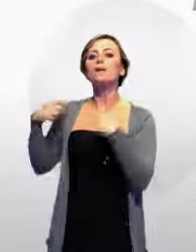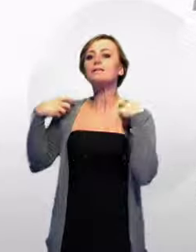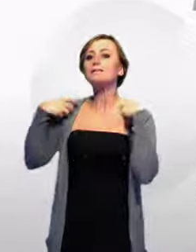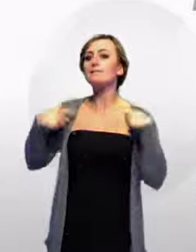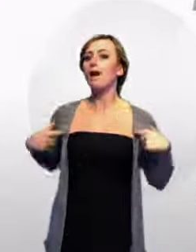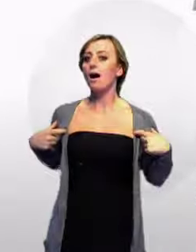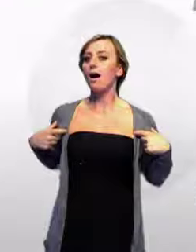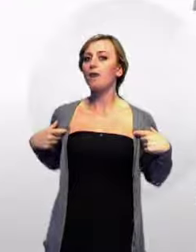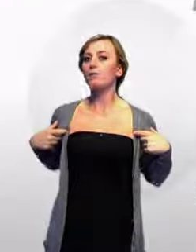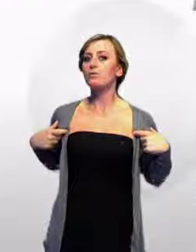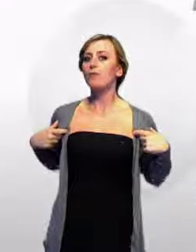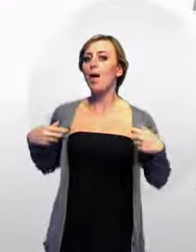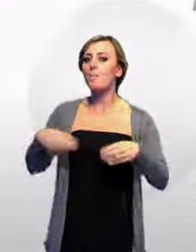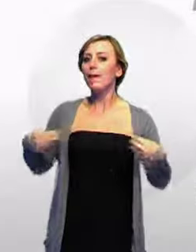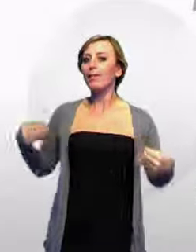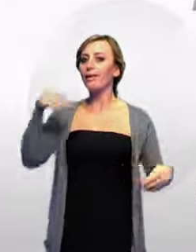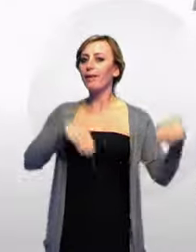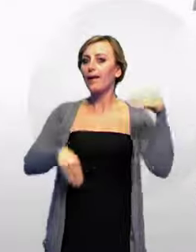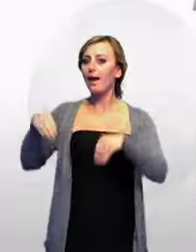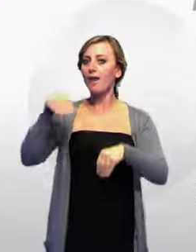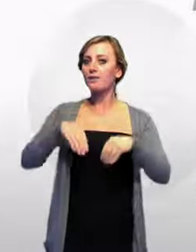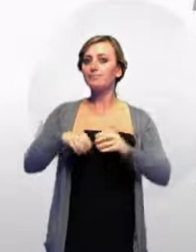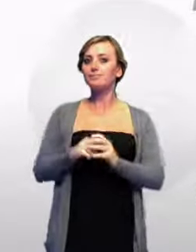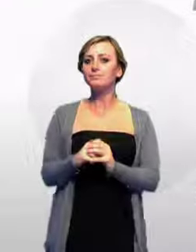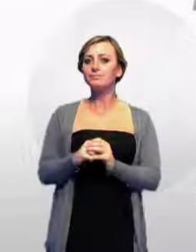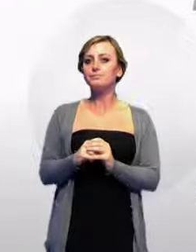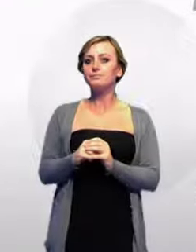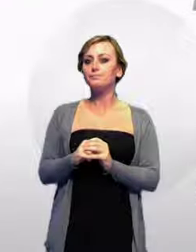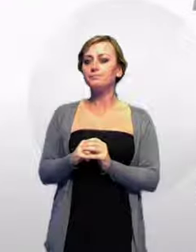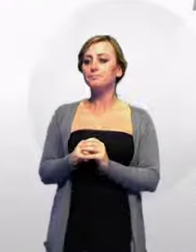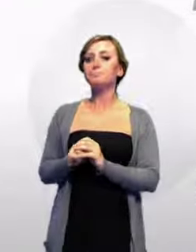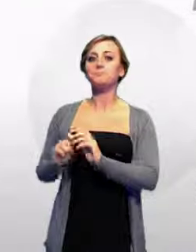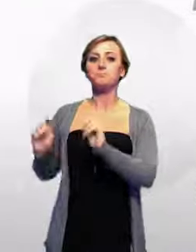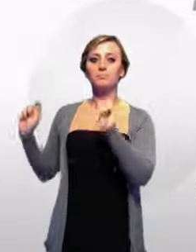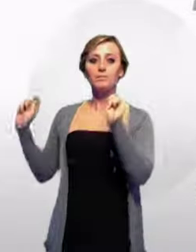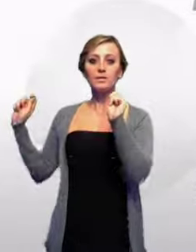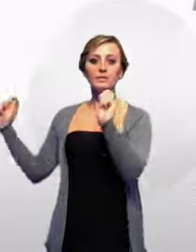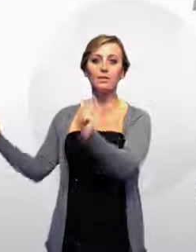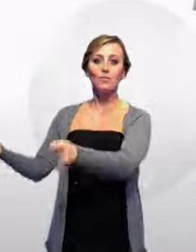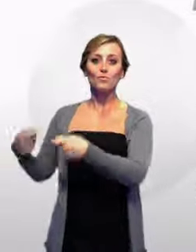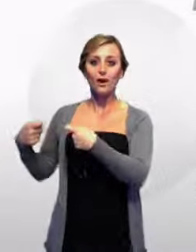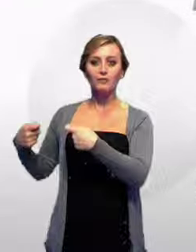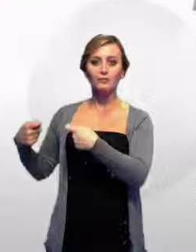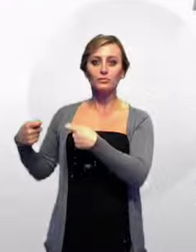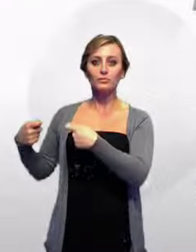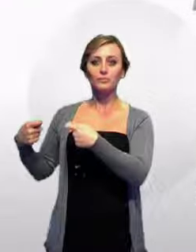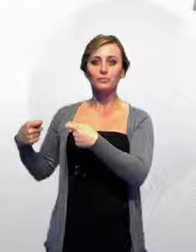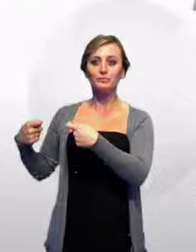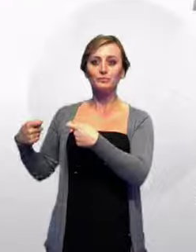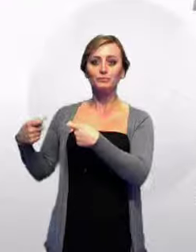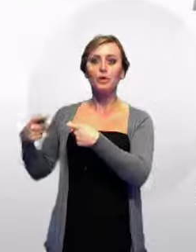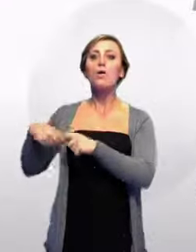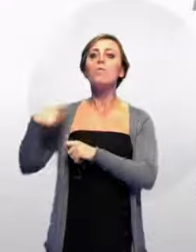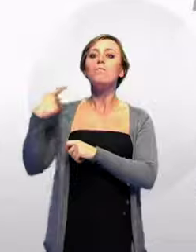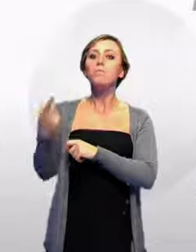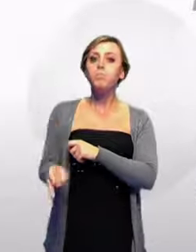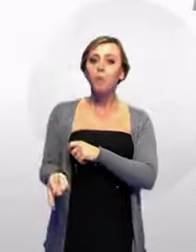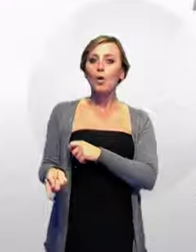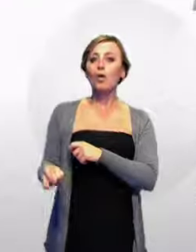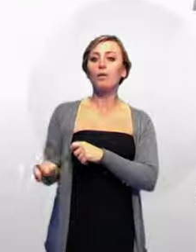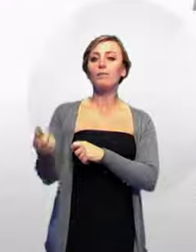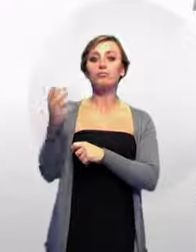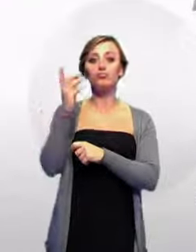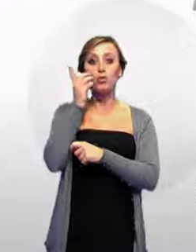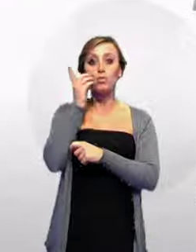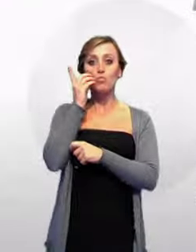Il tutto è stato sottoposto a sequestro. Inoltre sono stati acquisiti i telefoni cellulari dei tre giovani al fine di